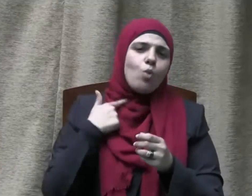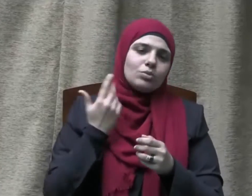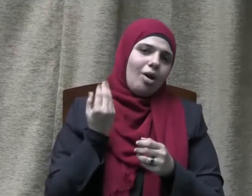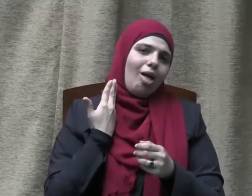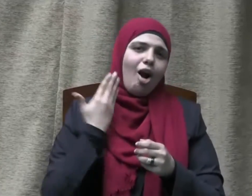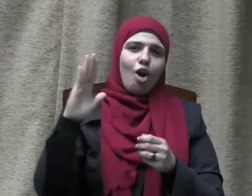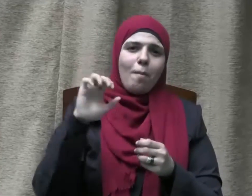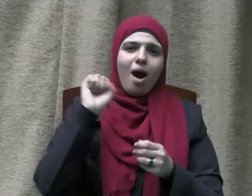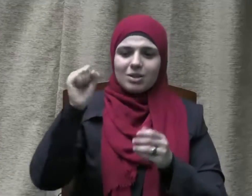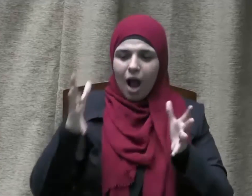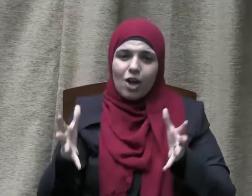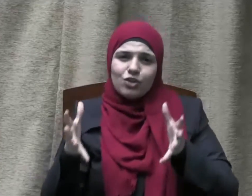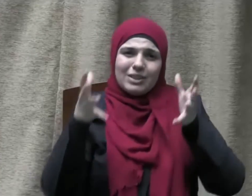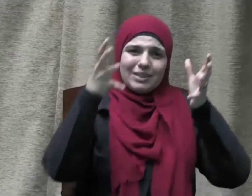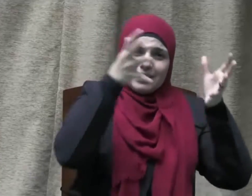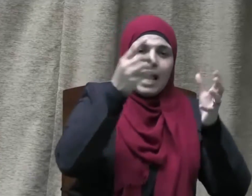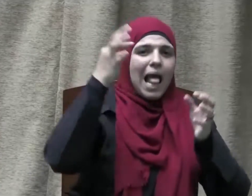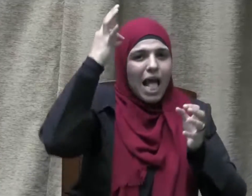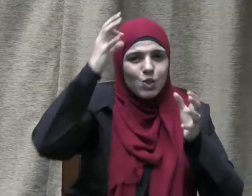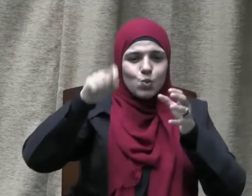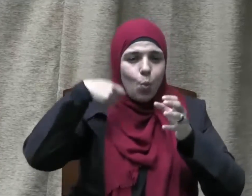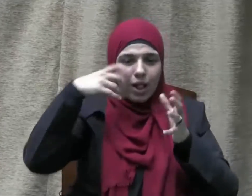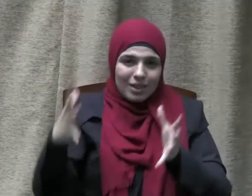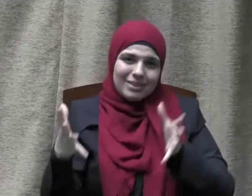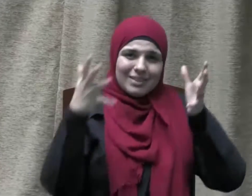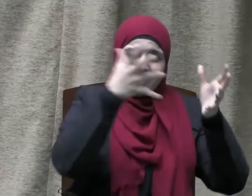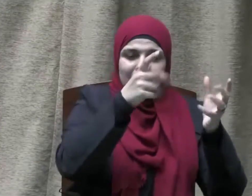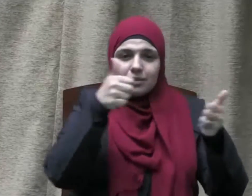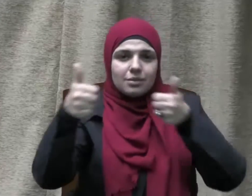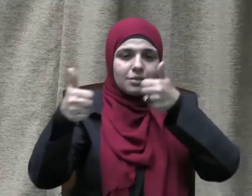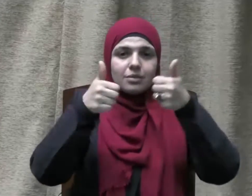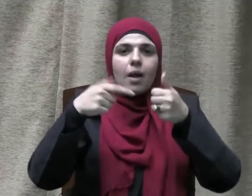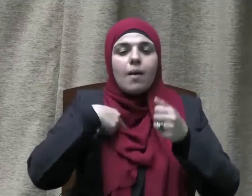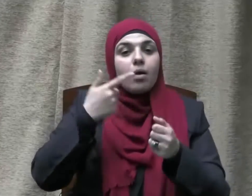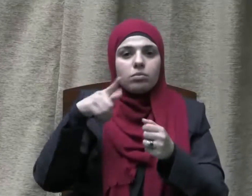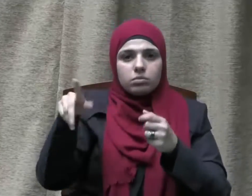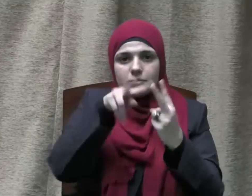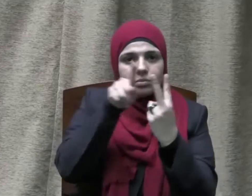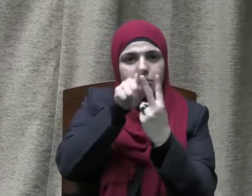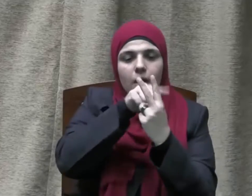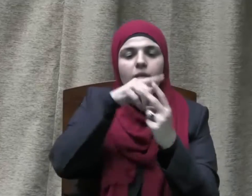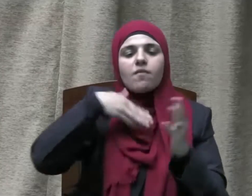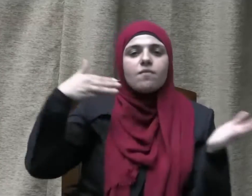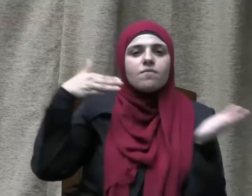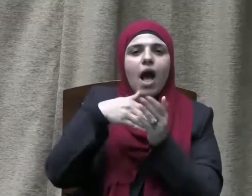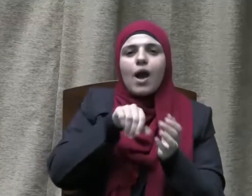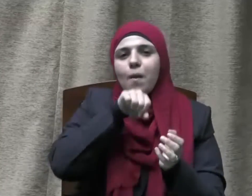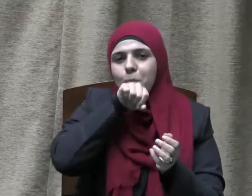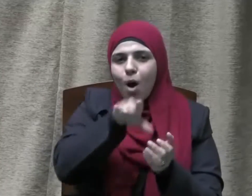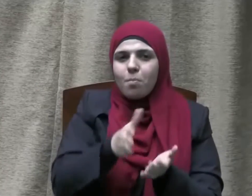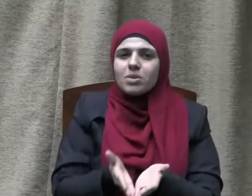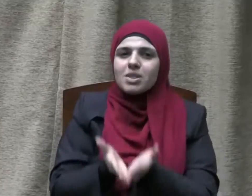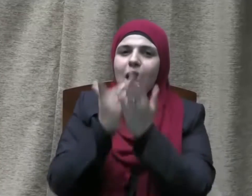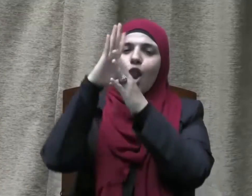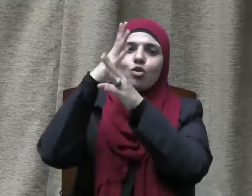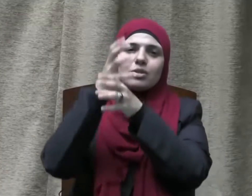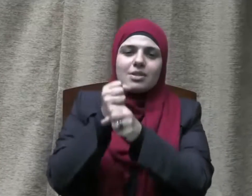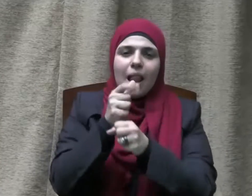وضع الحجر الأسود مكانه فنزلوا على رأي رسول الله صلى الله عليه وسلم